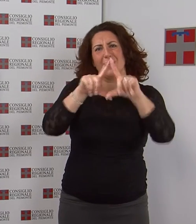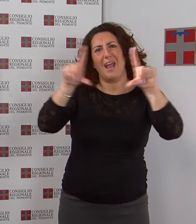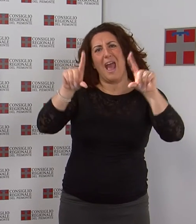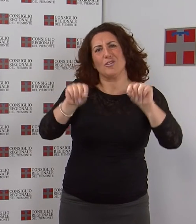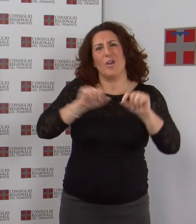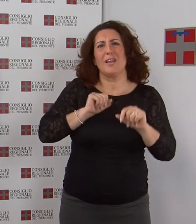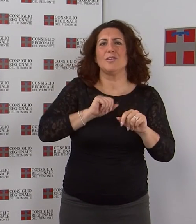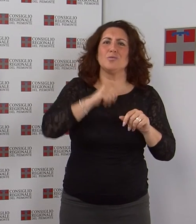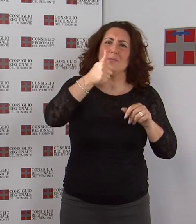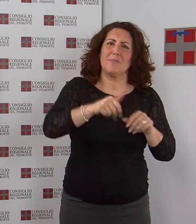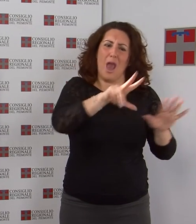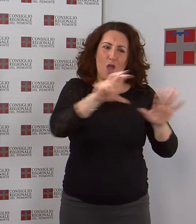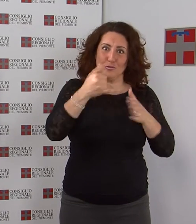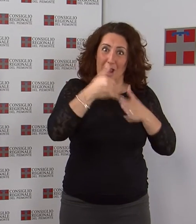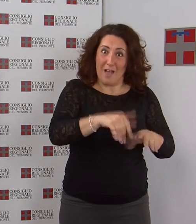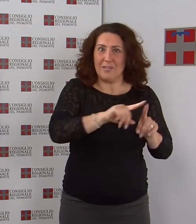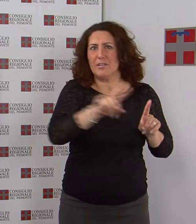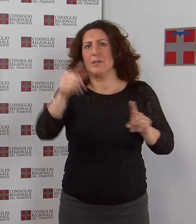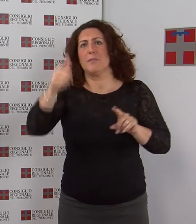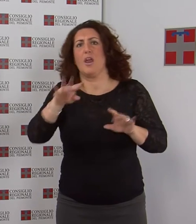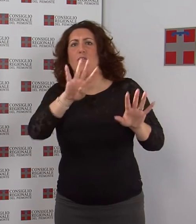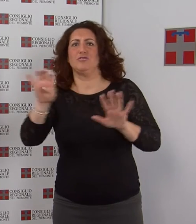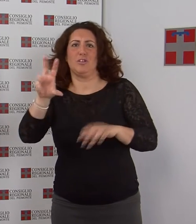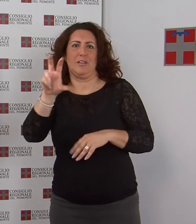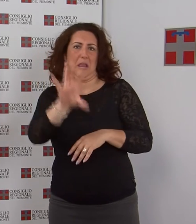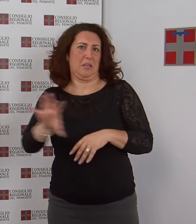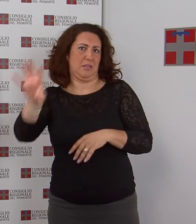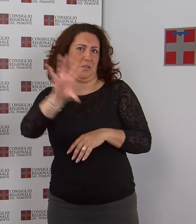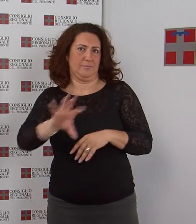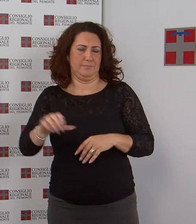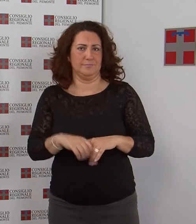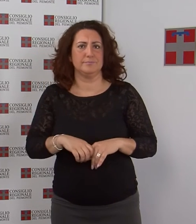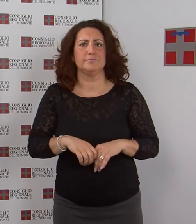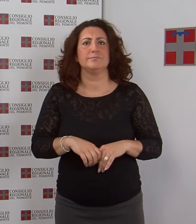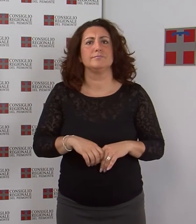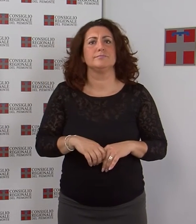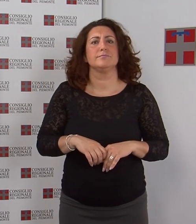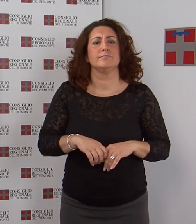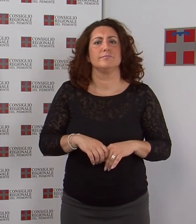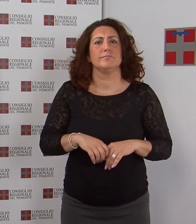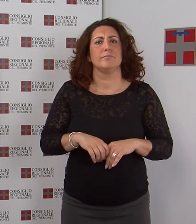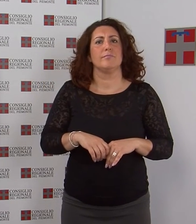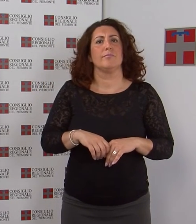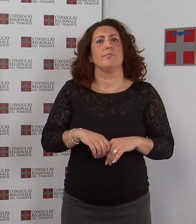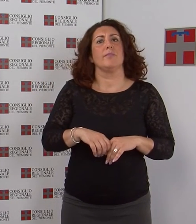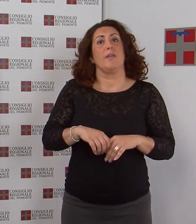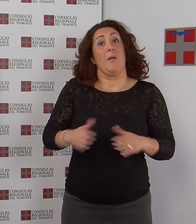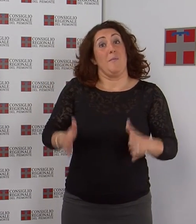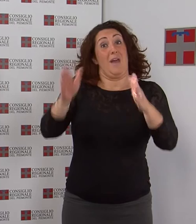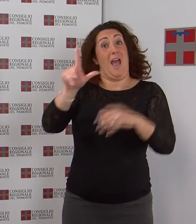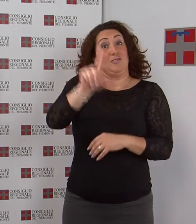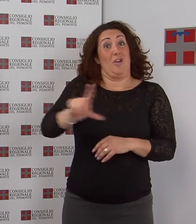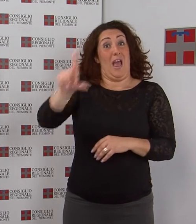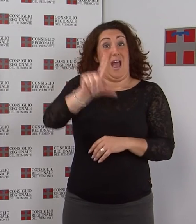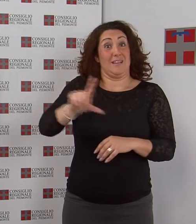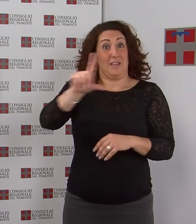la fine dell'ottocento e gli anni 30 del novecento uso responsabile del denaro premiati a palazzo lascresi